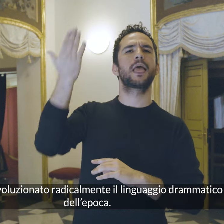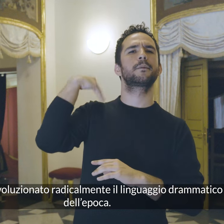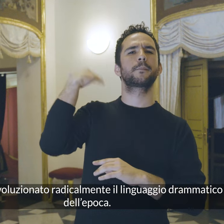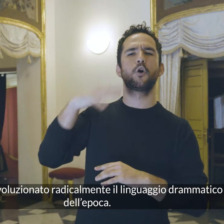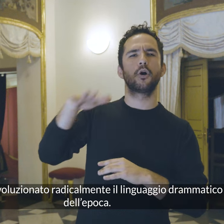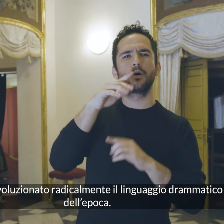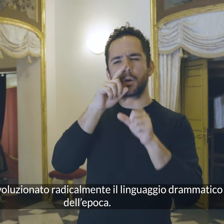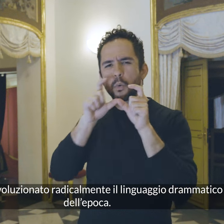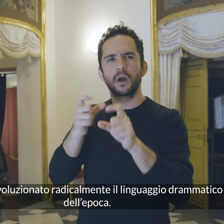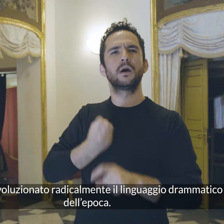drammatico dell'epoca